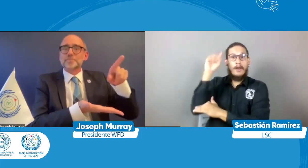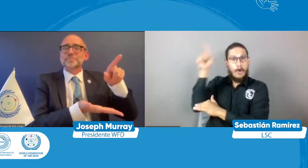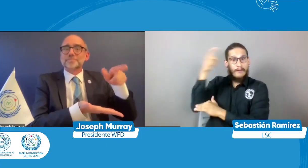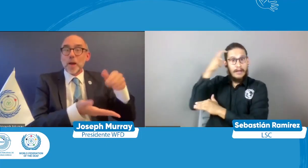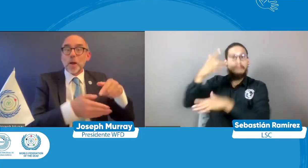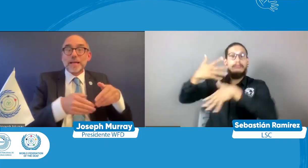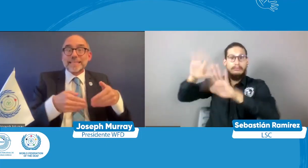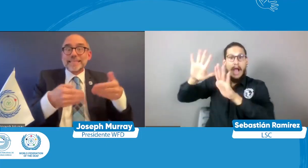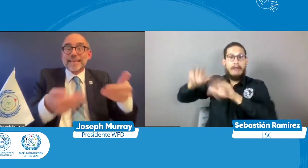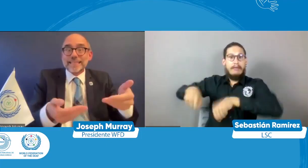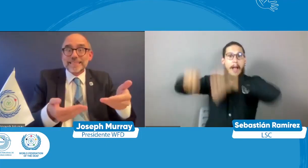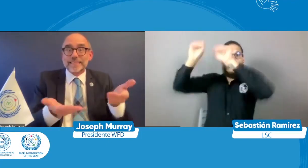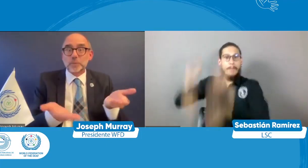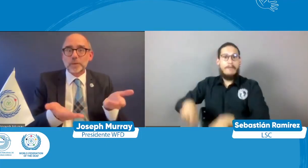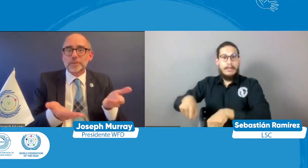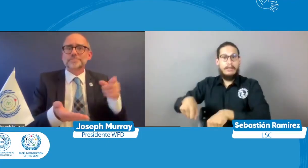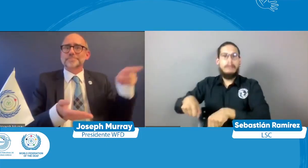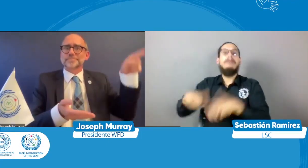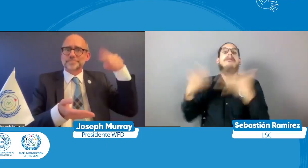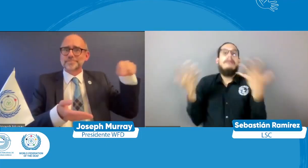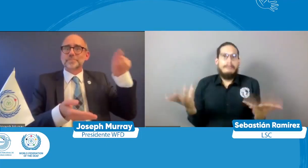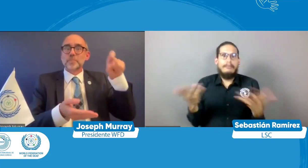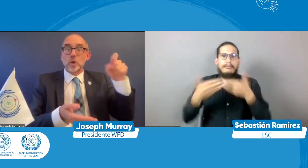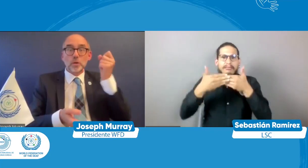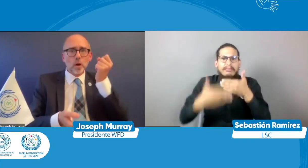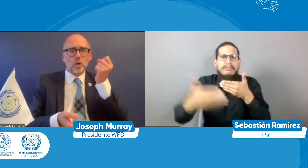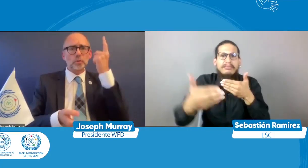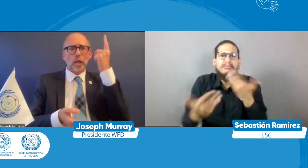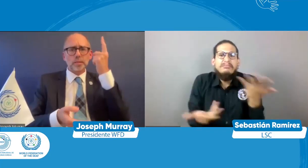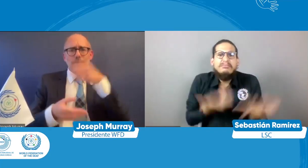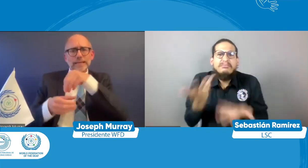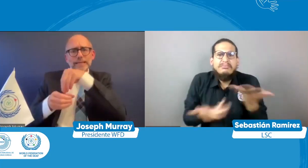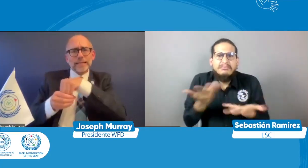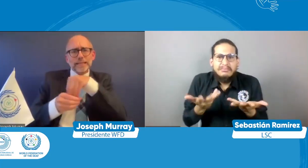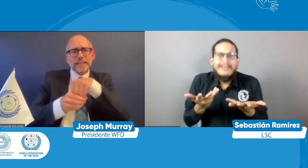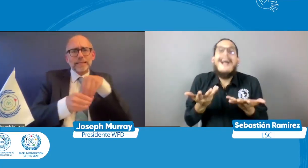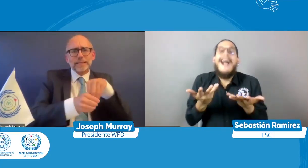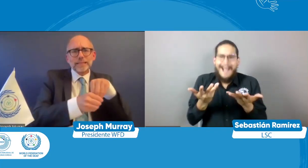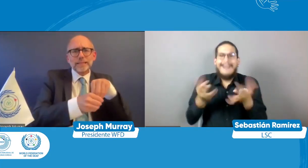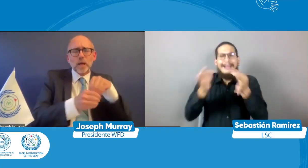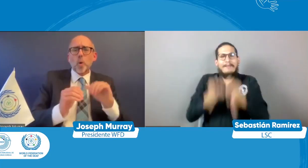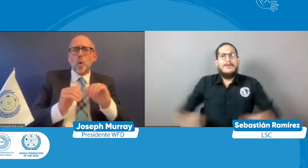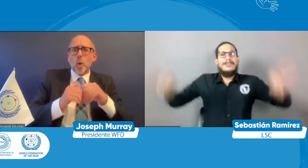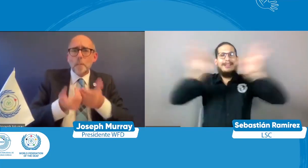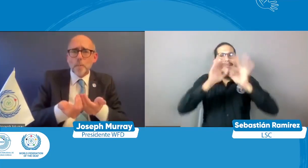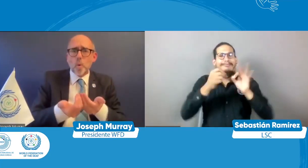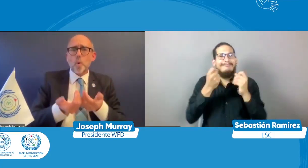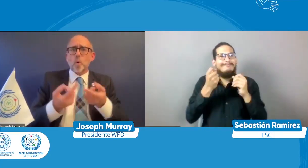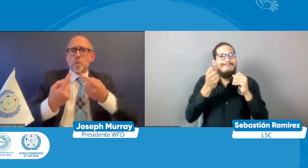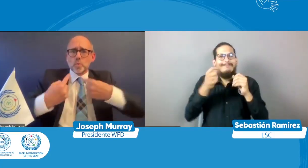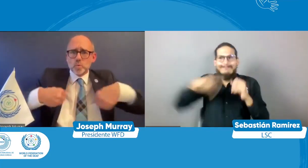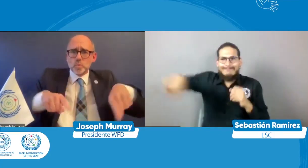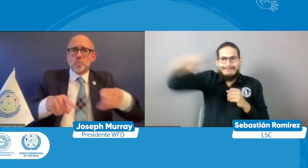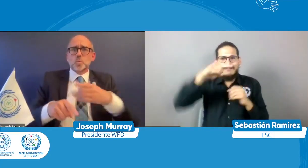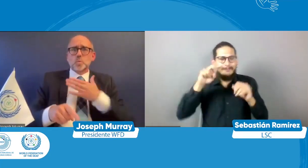efectivamente ya la han firmado y han ratificado la convención pues deben entender cómo